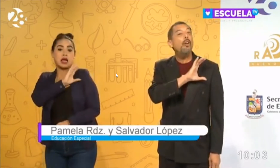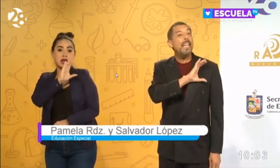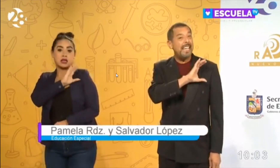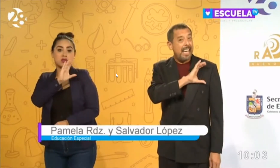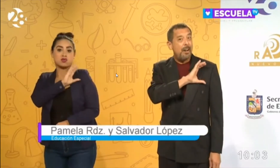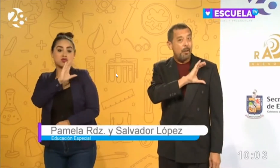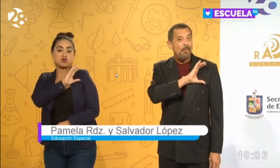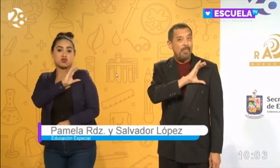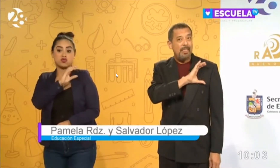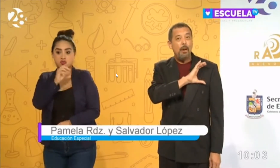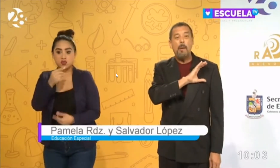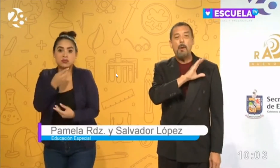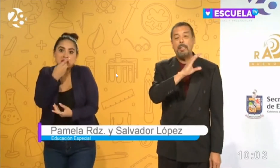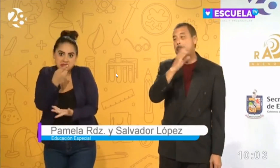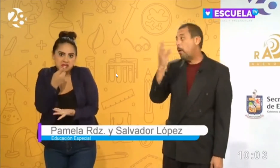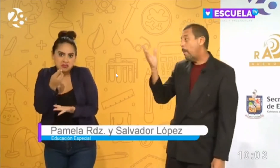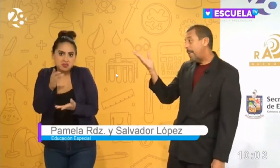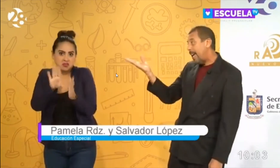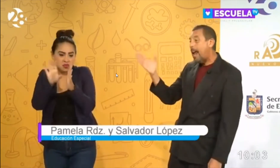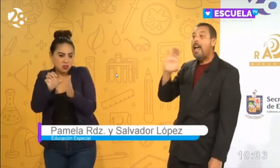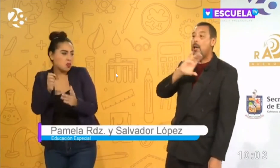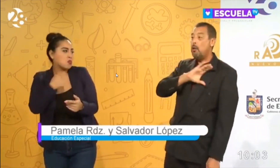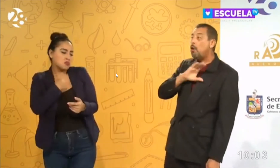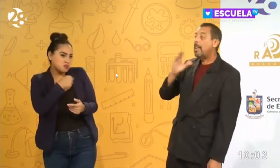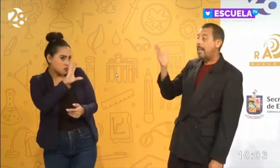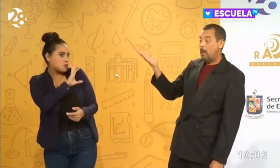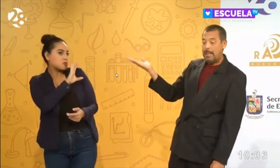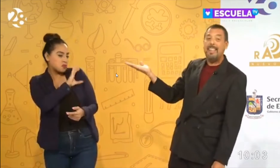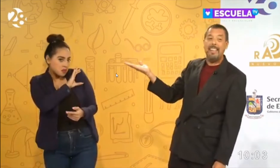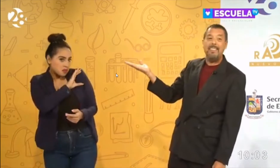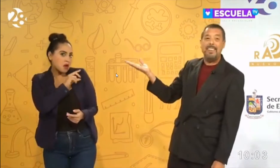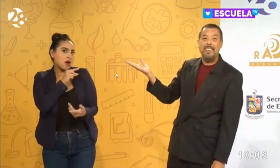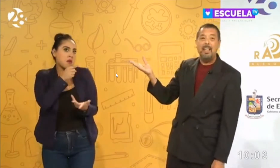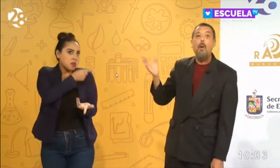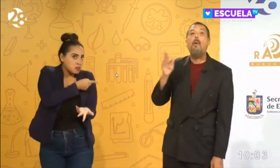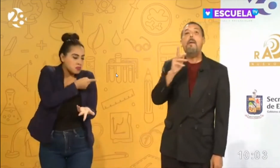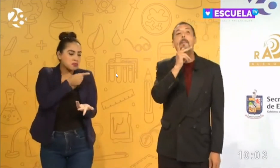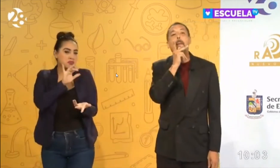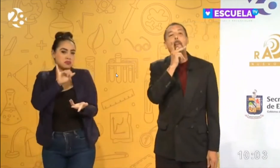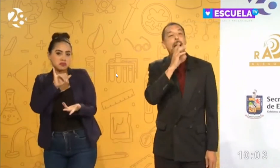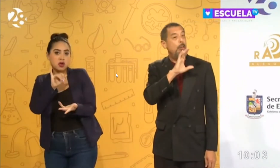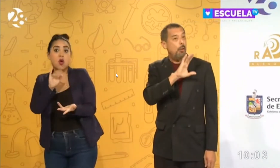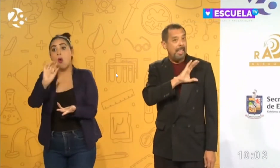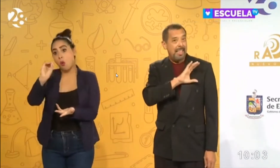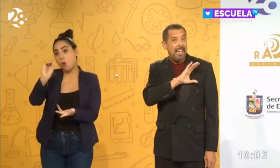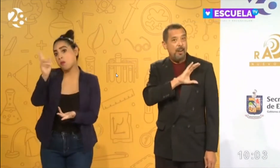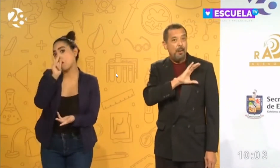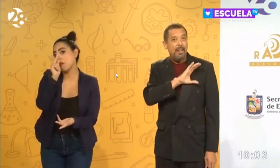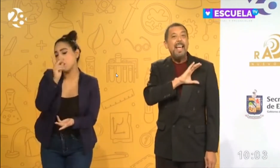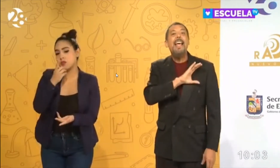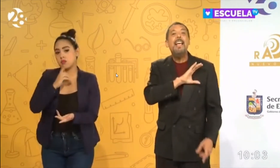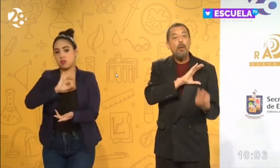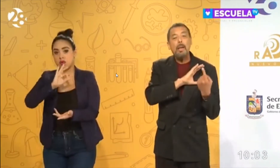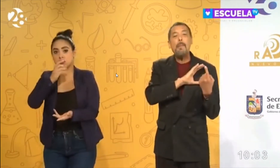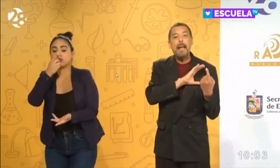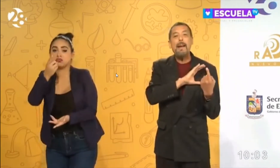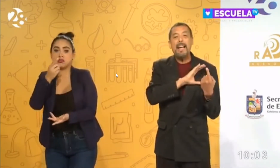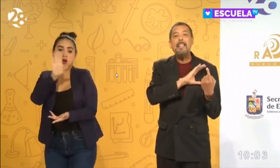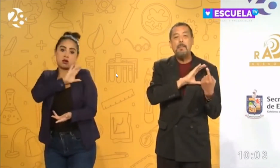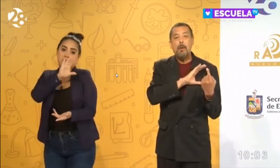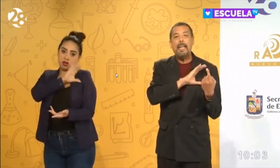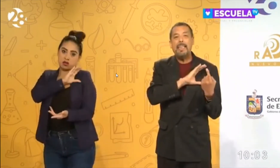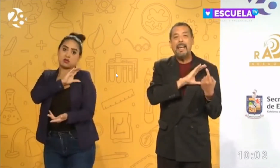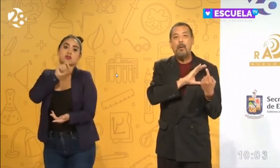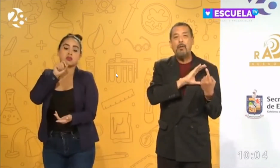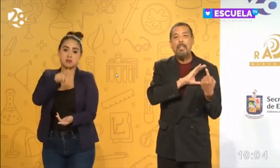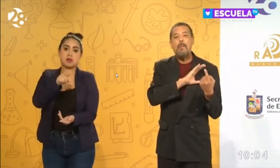Yo te quiero. Si yo le puedo decir a mi compañera, yo te quiero a ti, ¿sí? O a mi papá, yo te quiero. Y otra palabra que